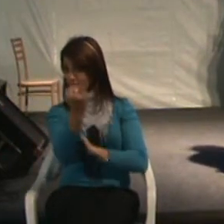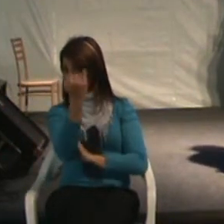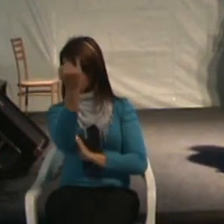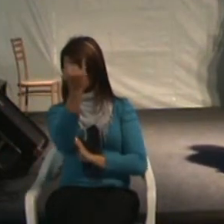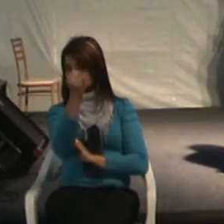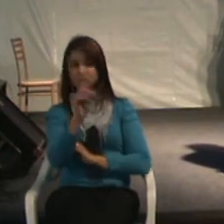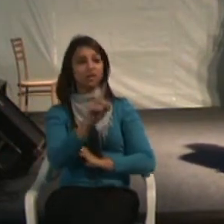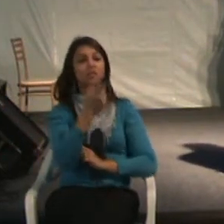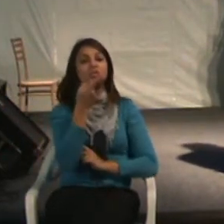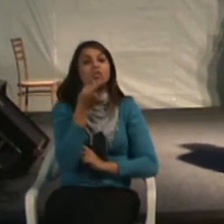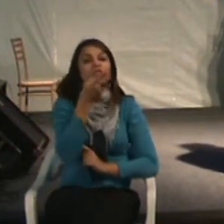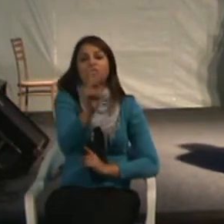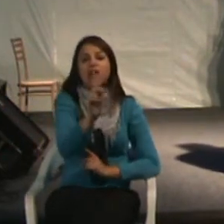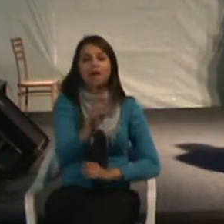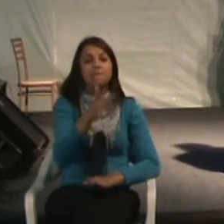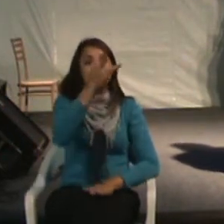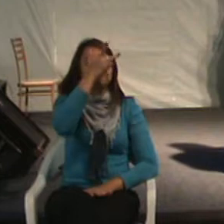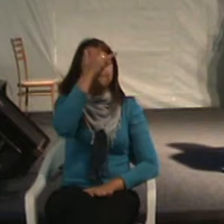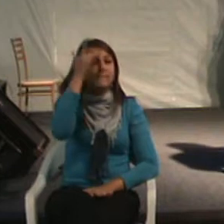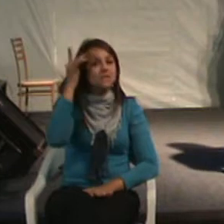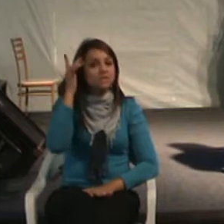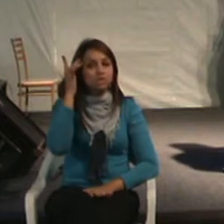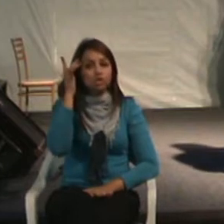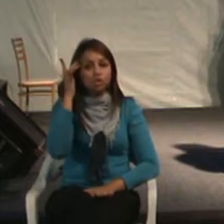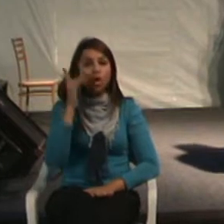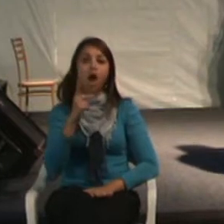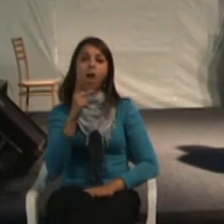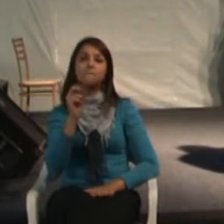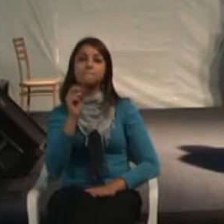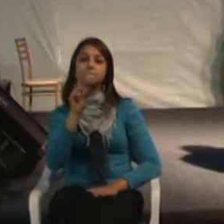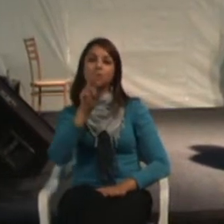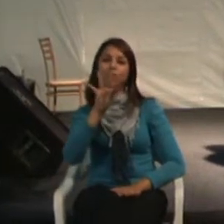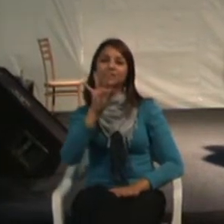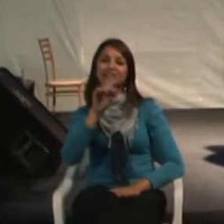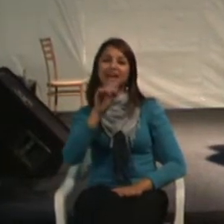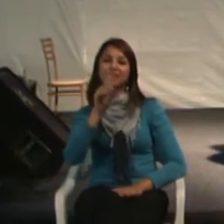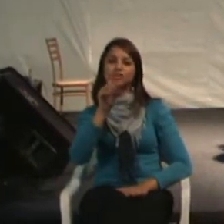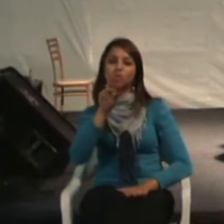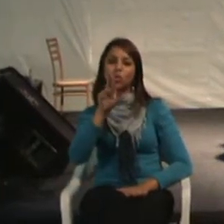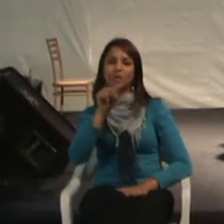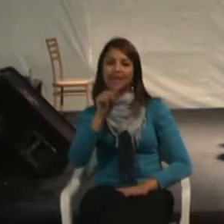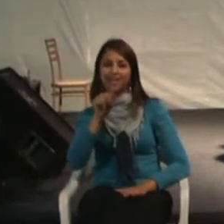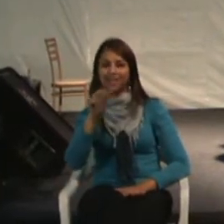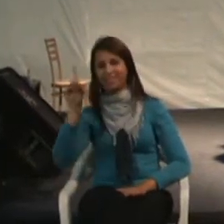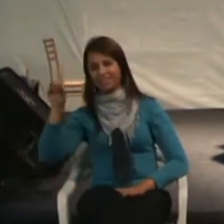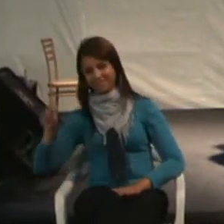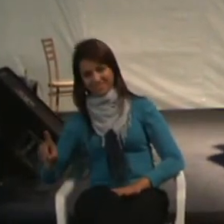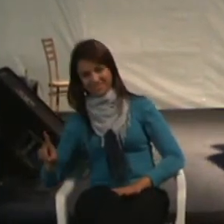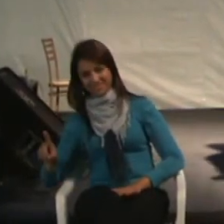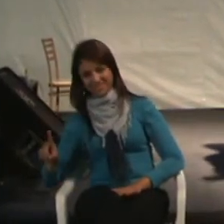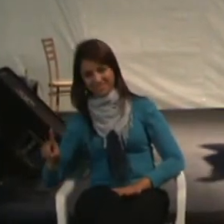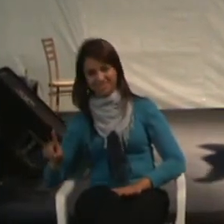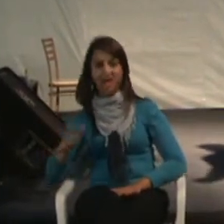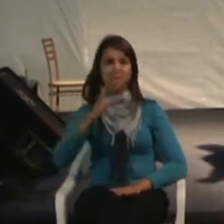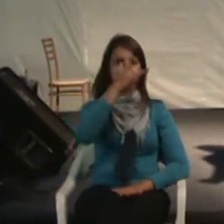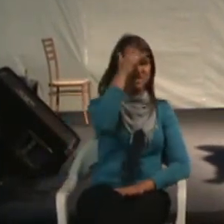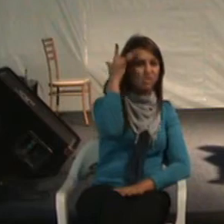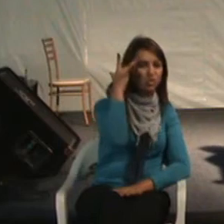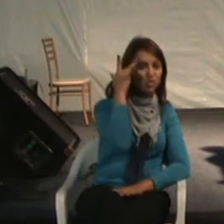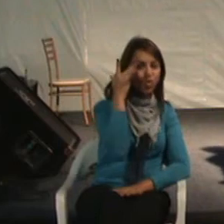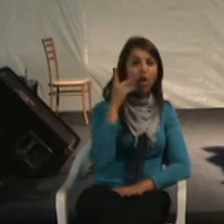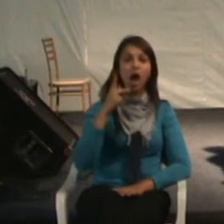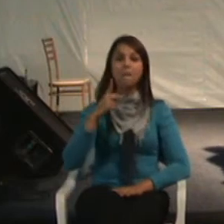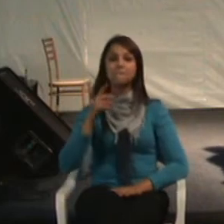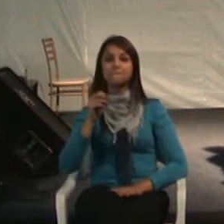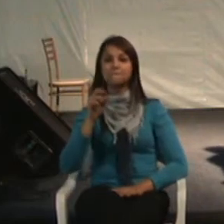fala pessoa portadora de deficiência, pessoa portadora de